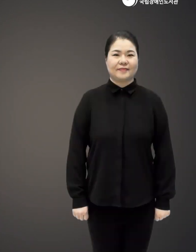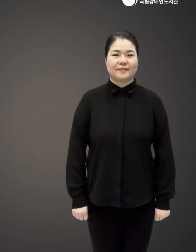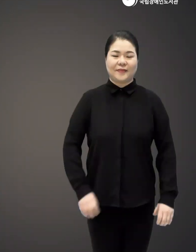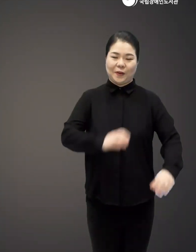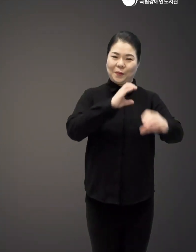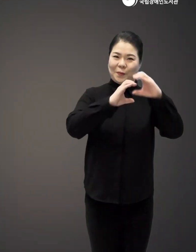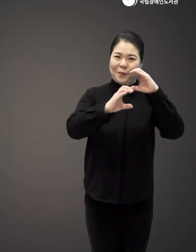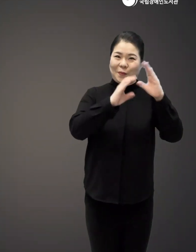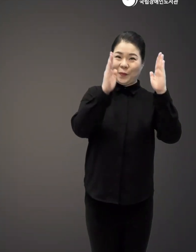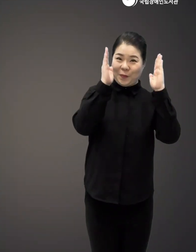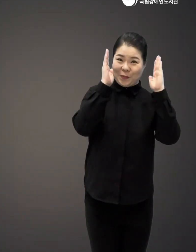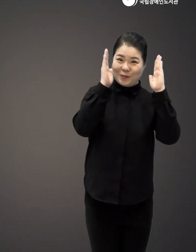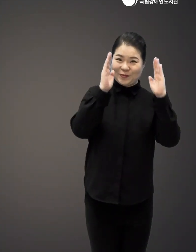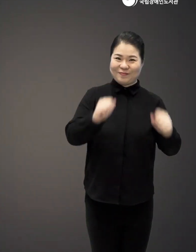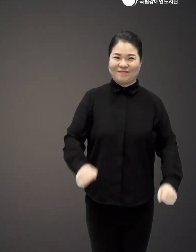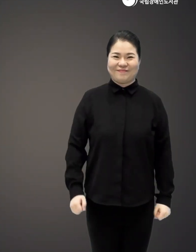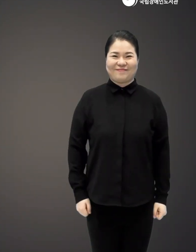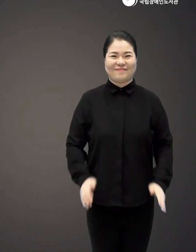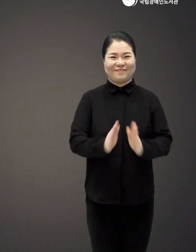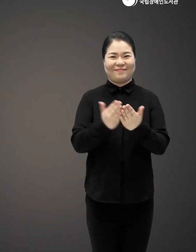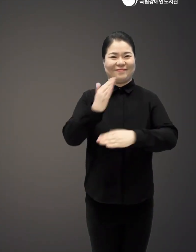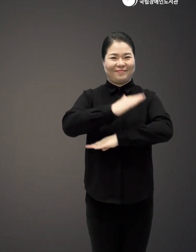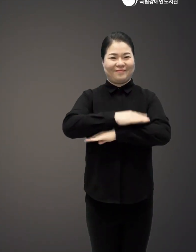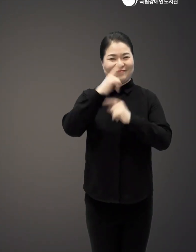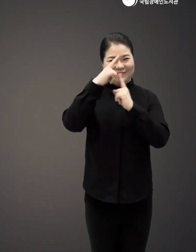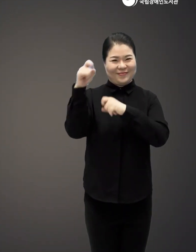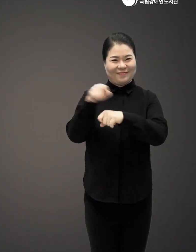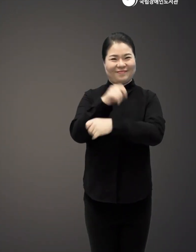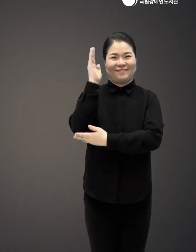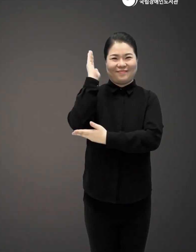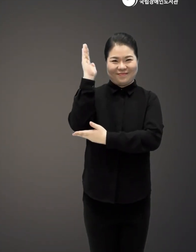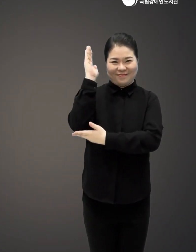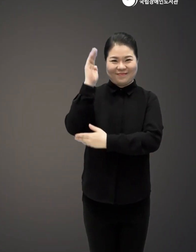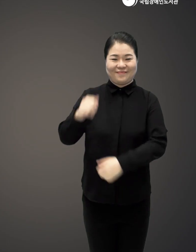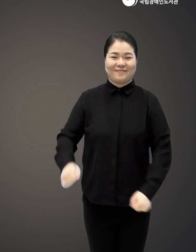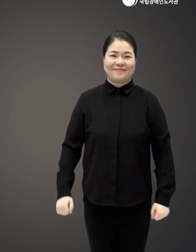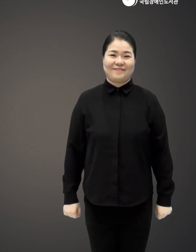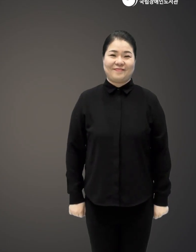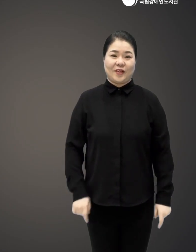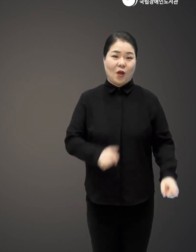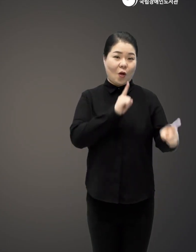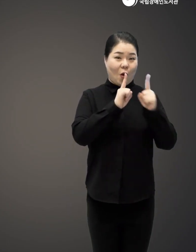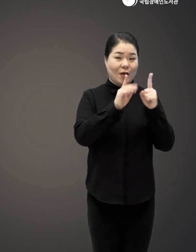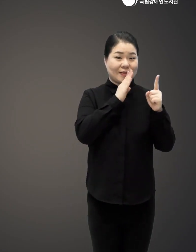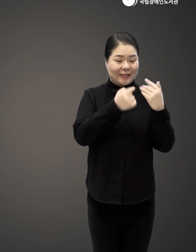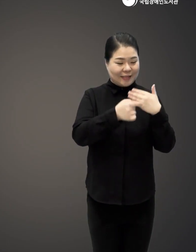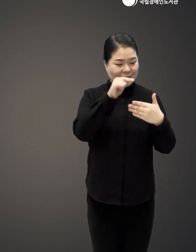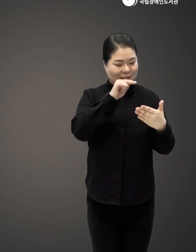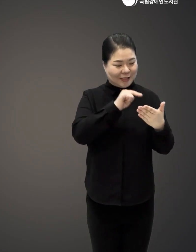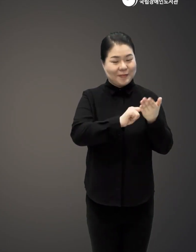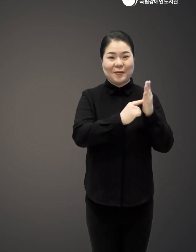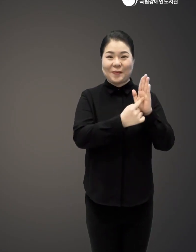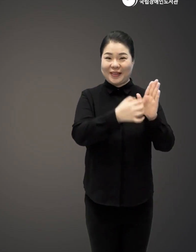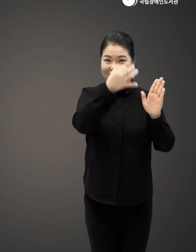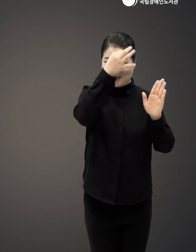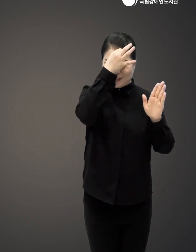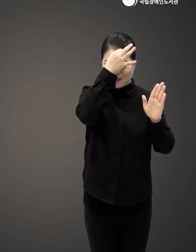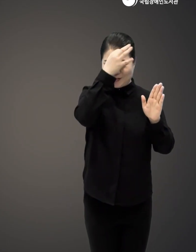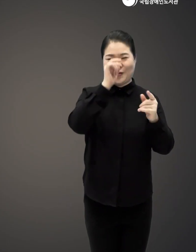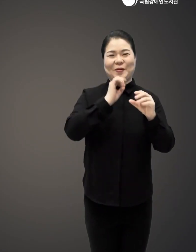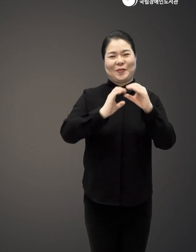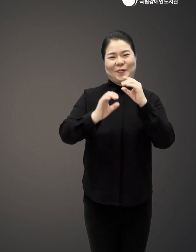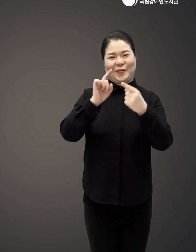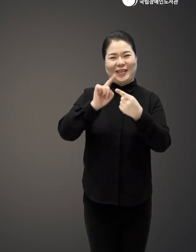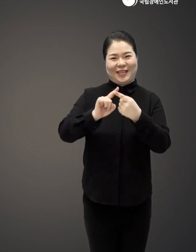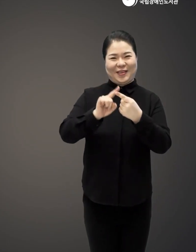소통수업 출간기념 특별강연 언어의 진심을 담는 기술 소통에 대하여